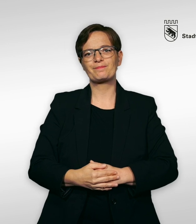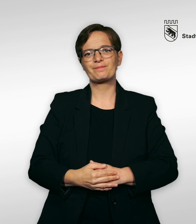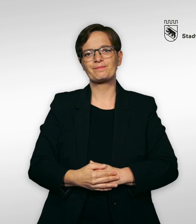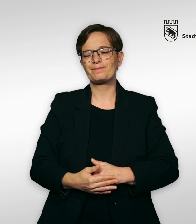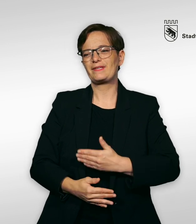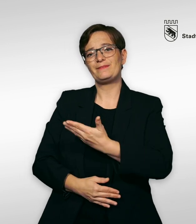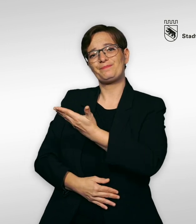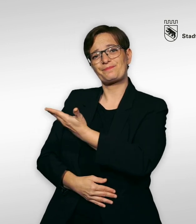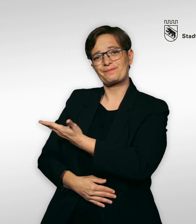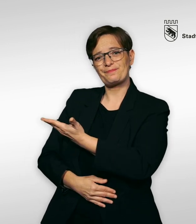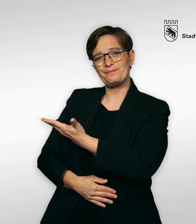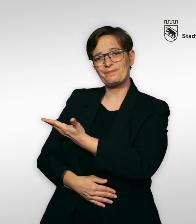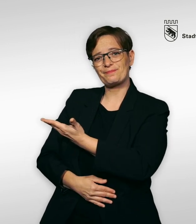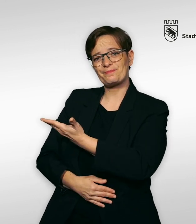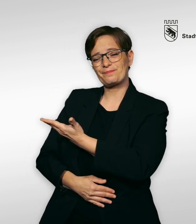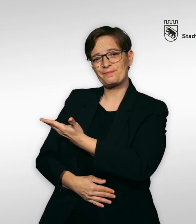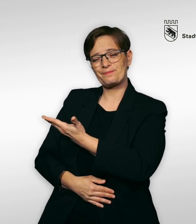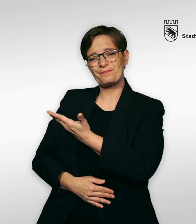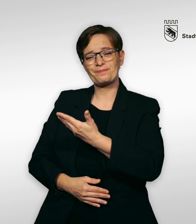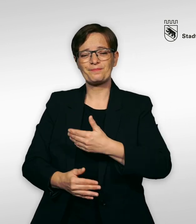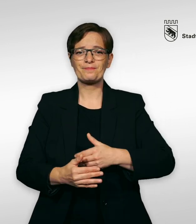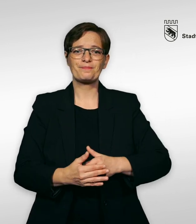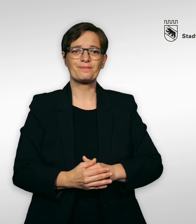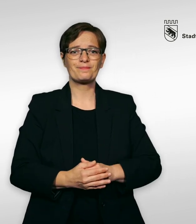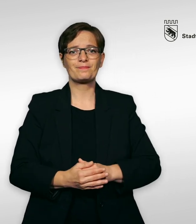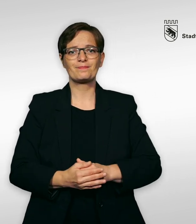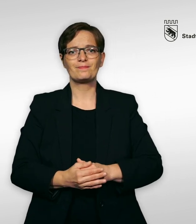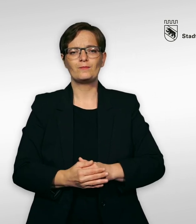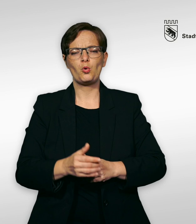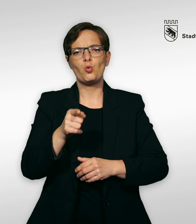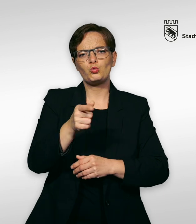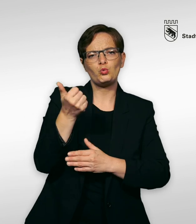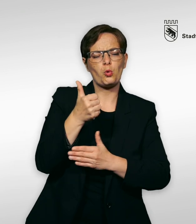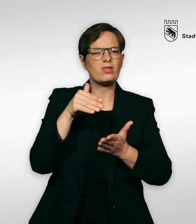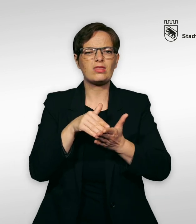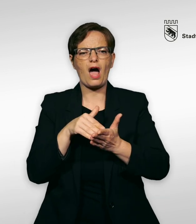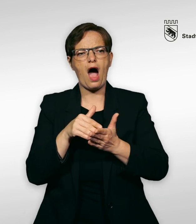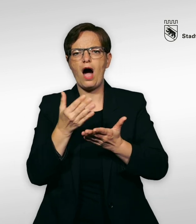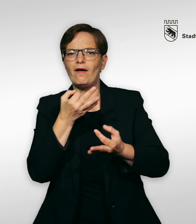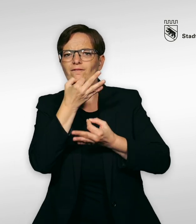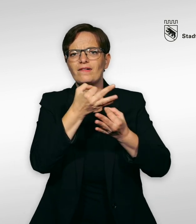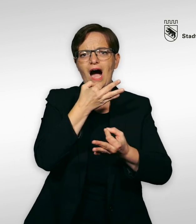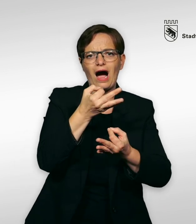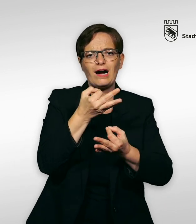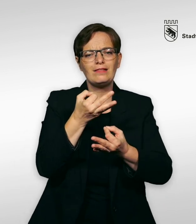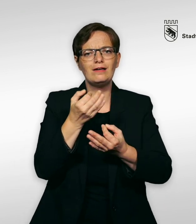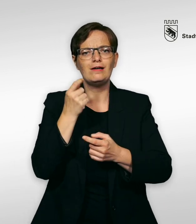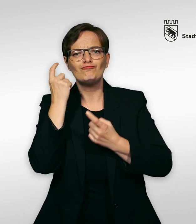Piktogramm Kontakt – zwei Sprechblasen, eine mit einem Fragezeichen, das andere mit einem Haken. Falls noch Fragen offen bleiben, findest du bei diesem